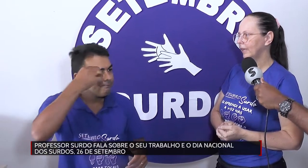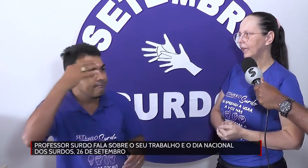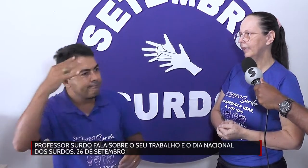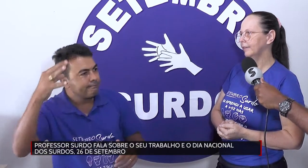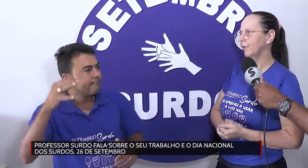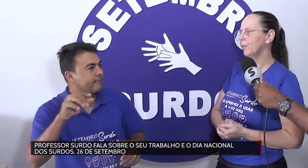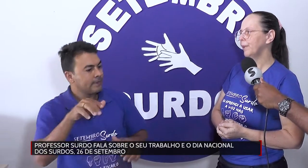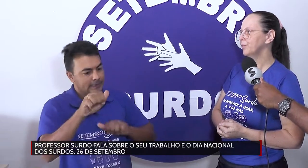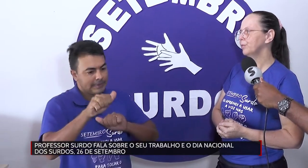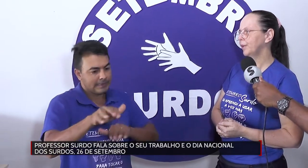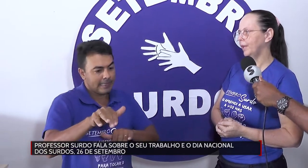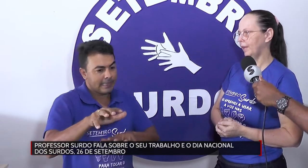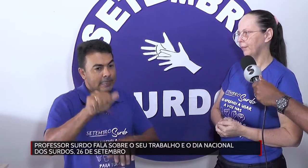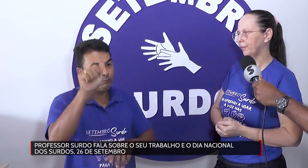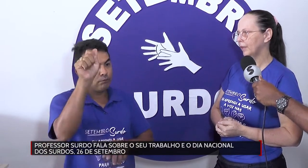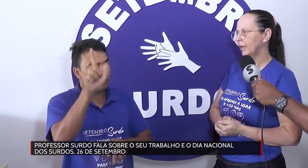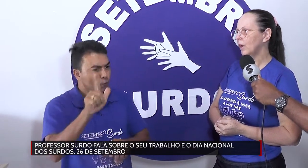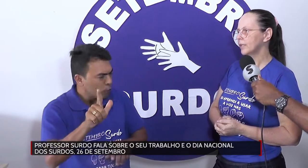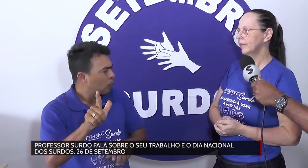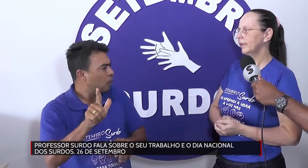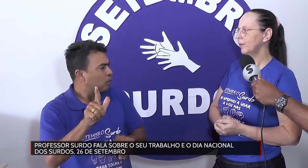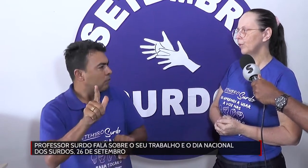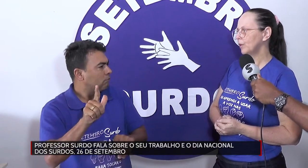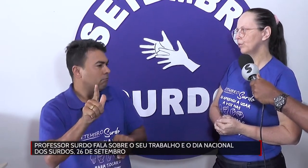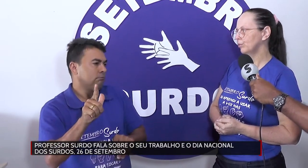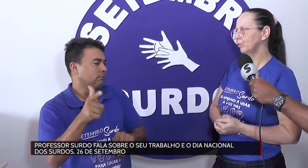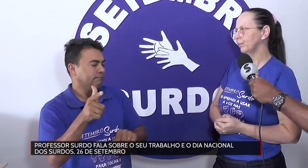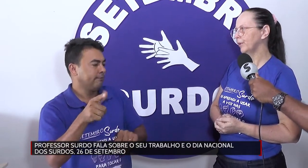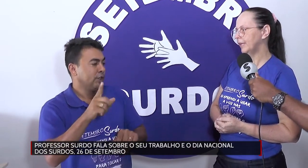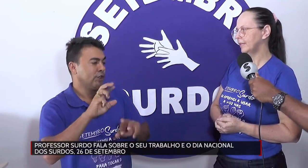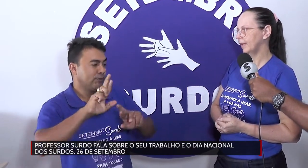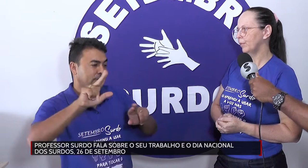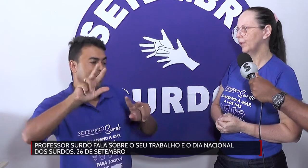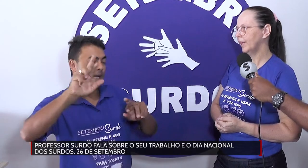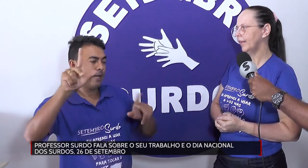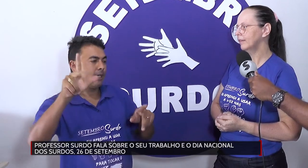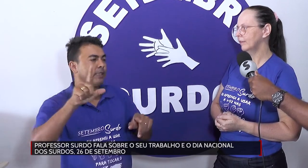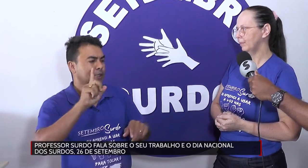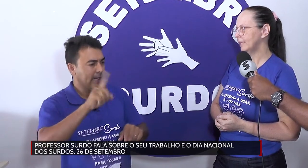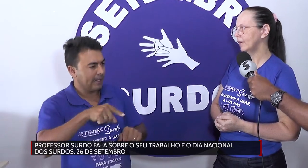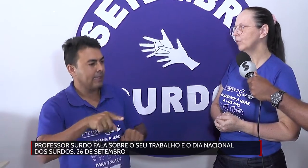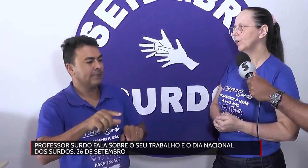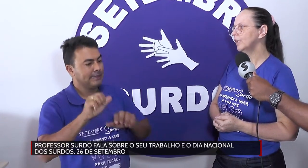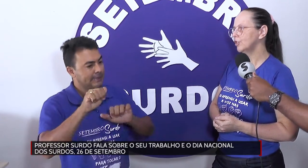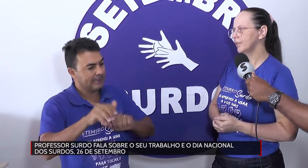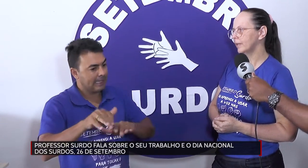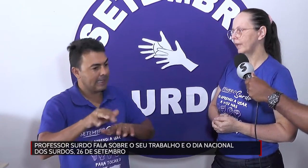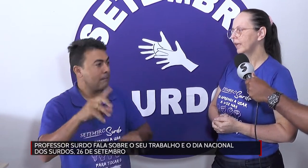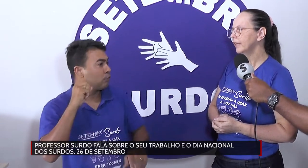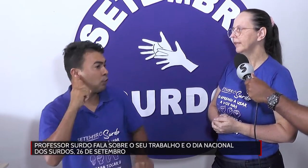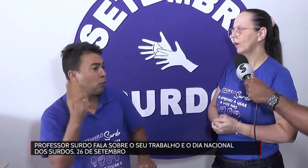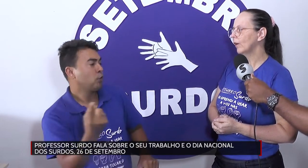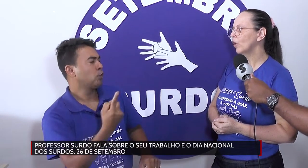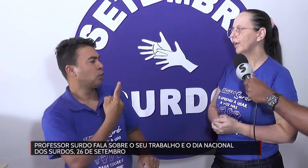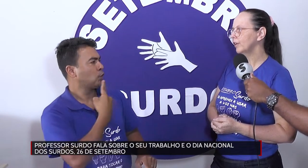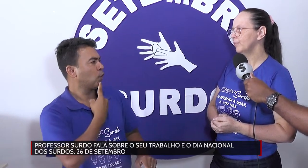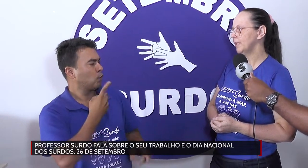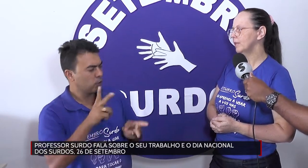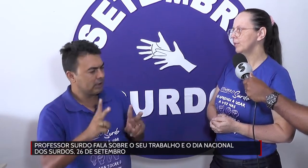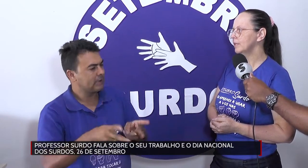Então, eu penso que setembro azul, por exemplo, que era pensado antes, né? Não, agora nós pensamos em